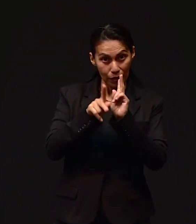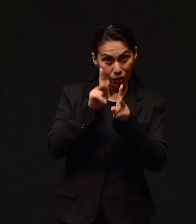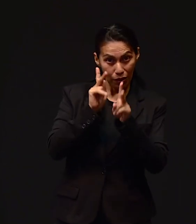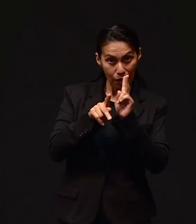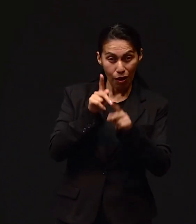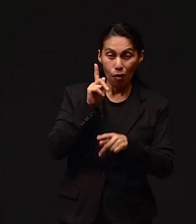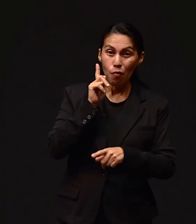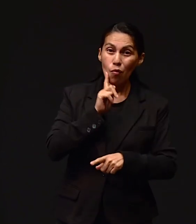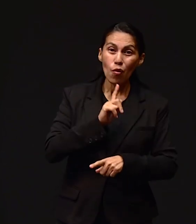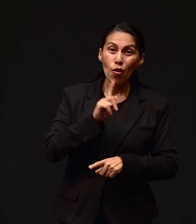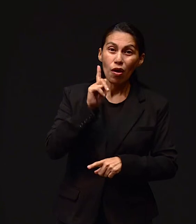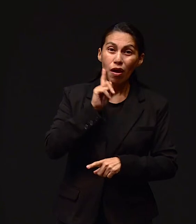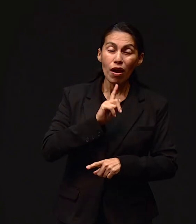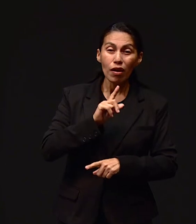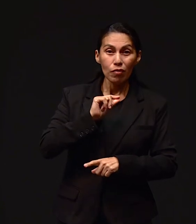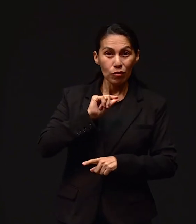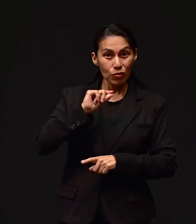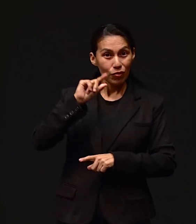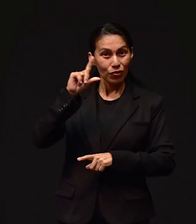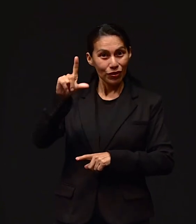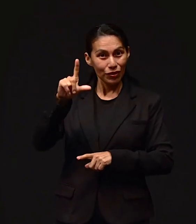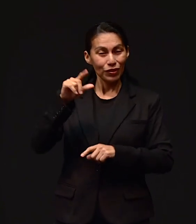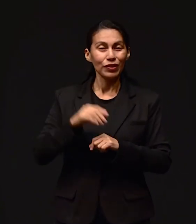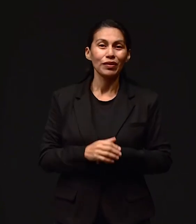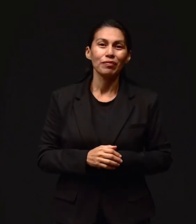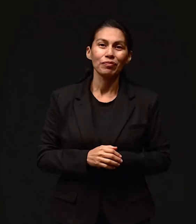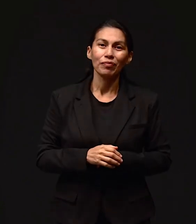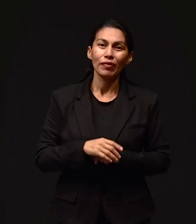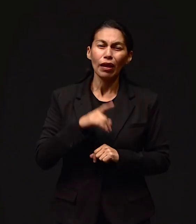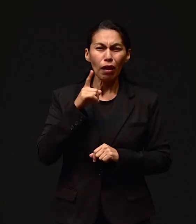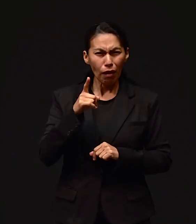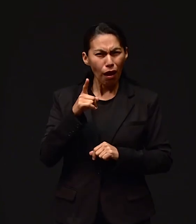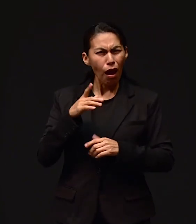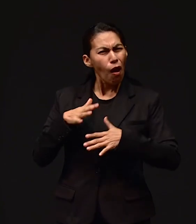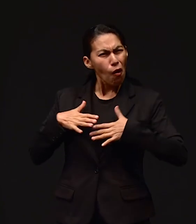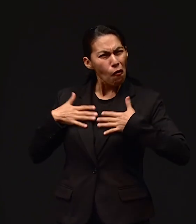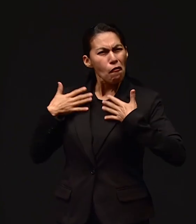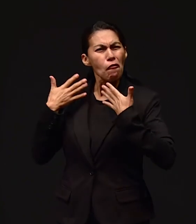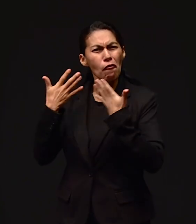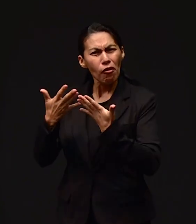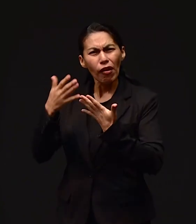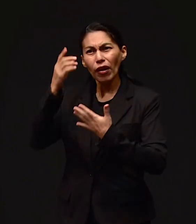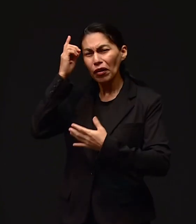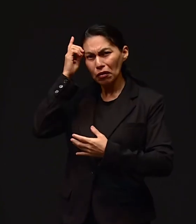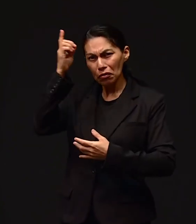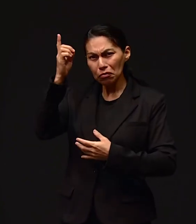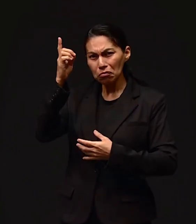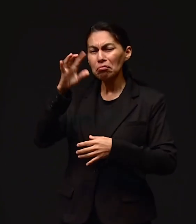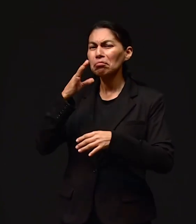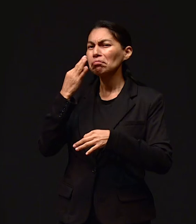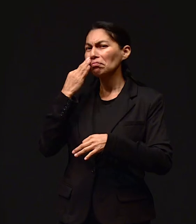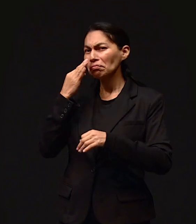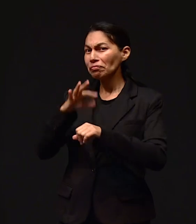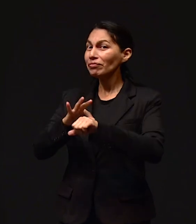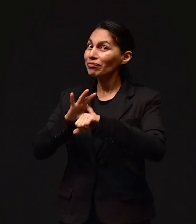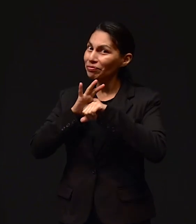una profesionista que ha probado tal confianza con Dios